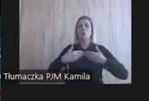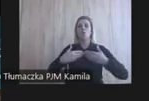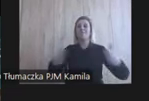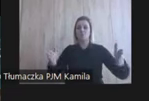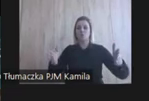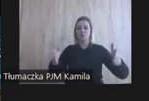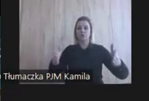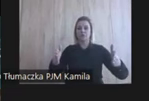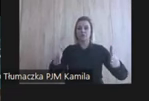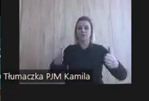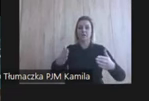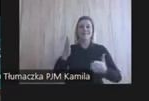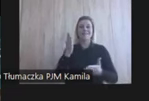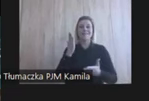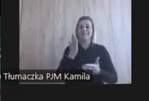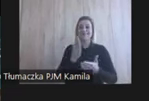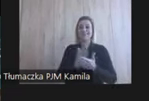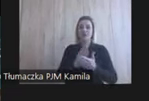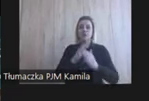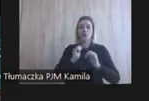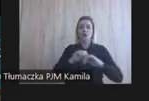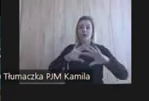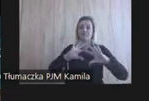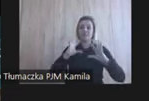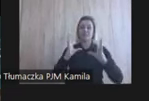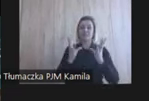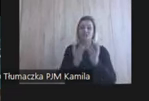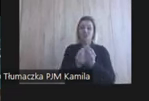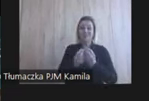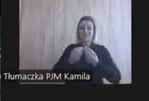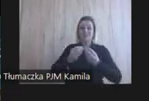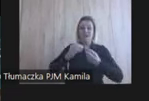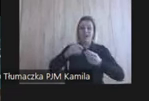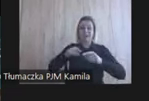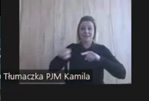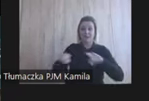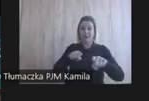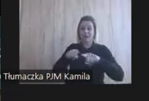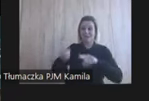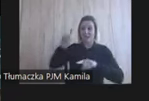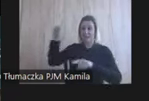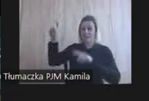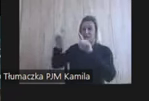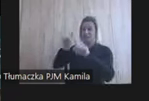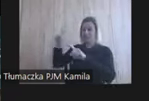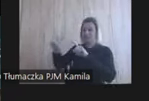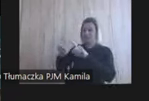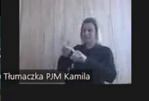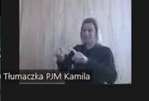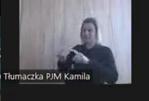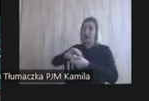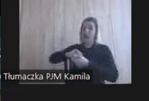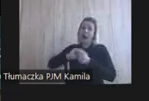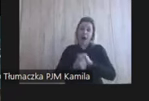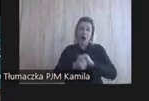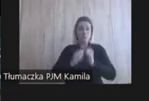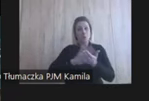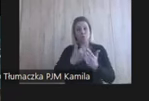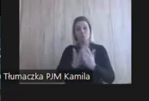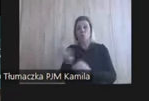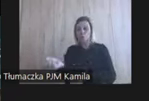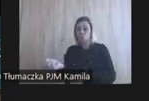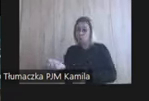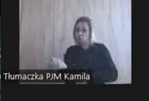wtedy, kiedy przejdziemy przez wszystkie znaczki, a może trzeba będzie otworzyć szufladę, żeby w tej szufladzie